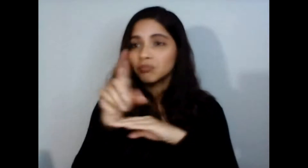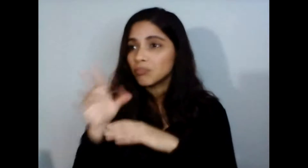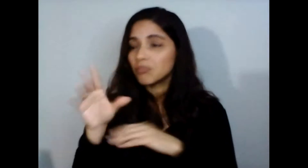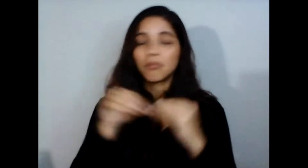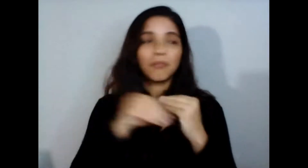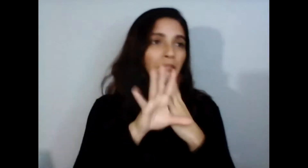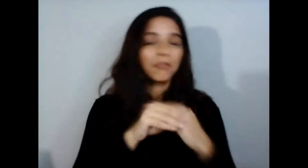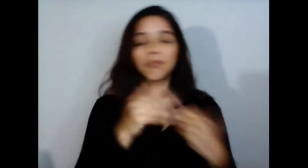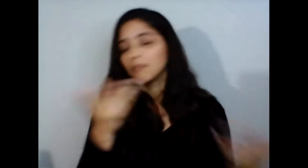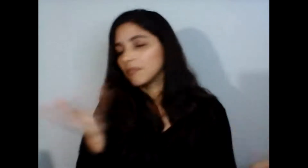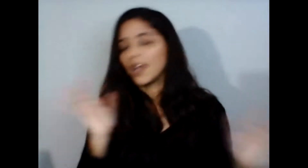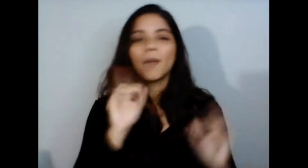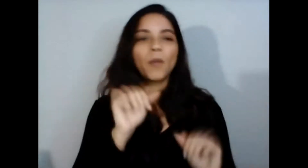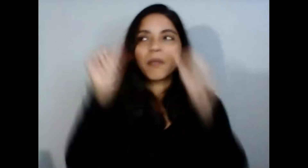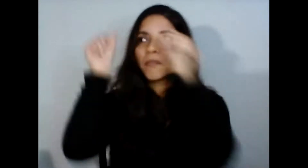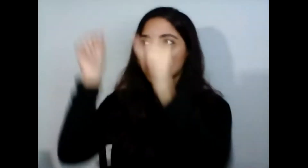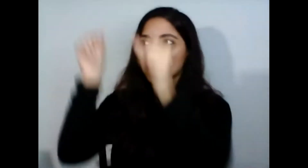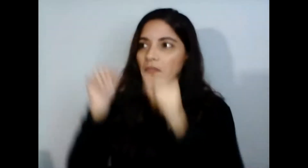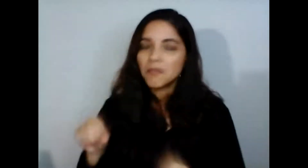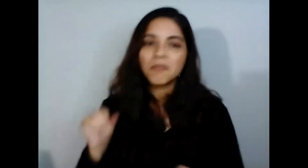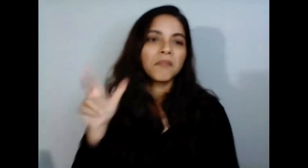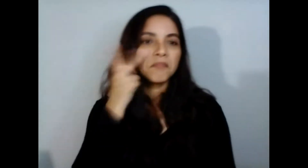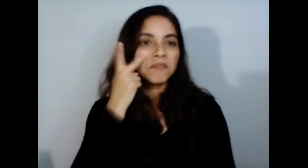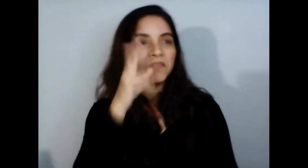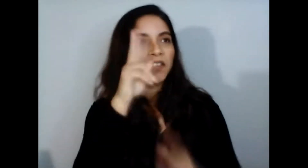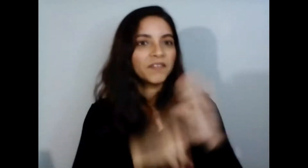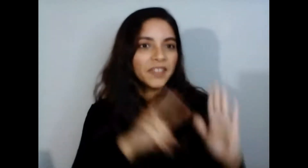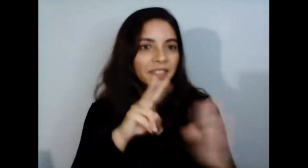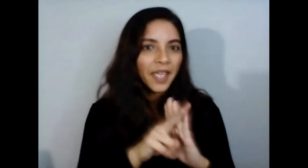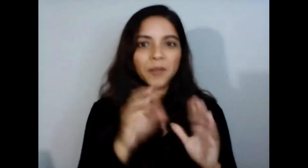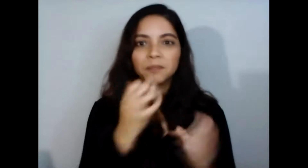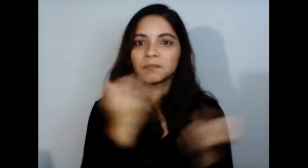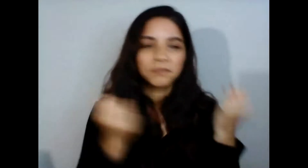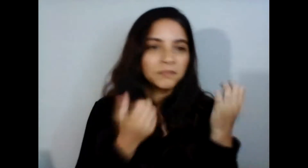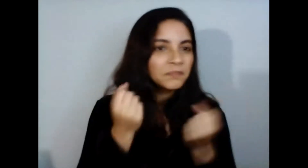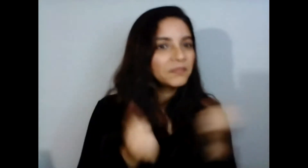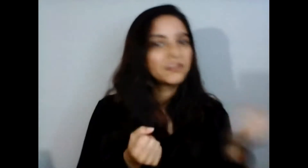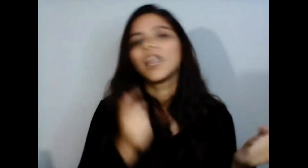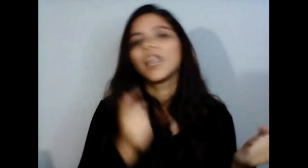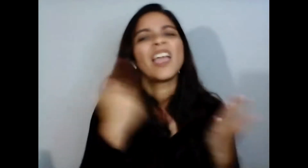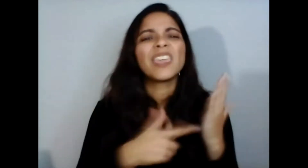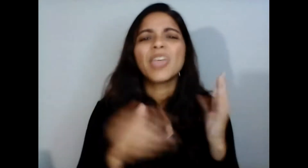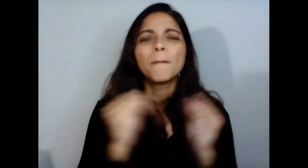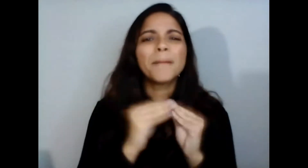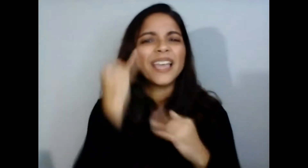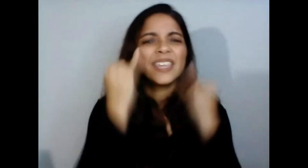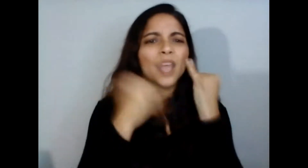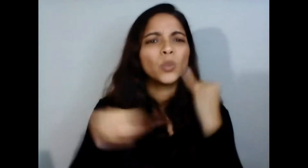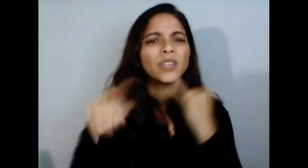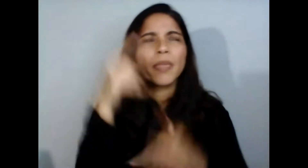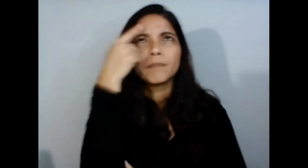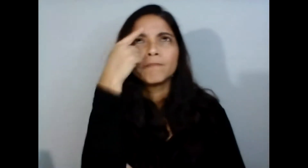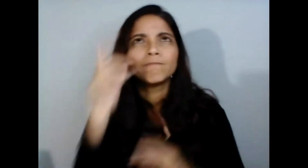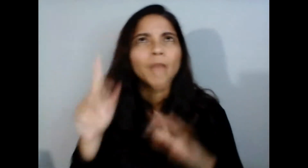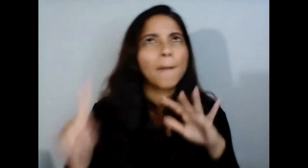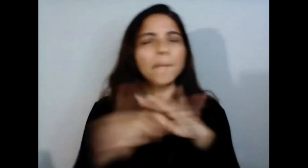así que qué ideas les surgieron al ver el contenido de cómo usarlo entonces ya sea en su comunidad o ideas que nos quieren dar a nosotros